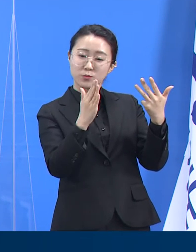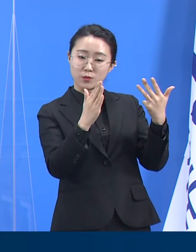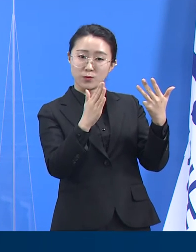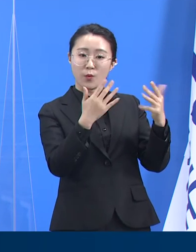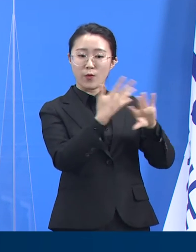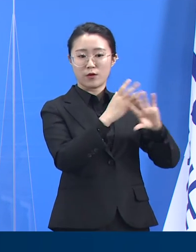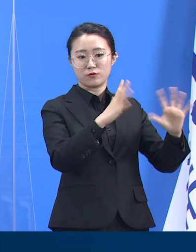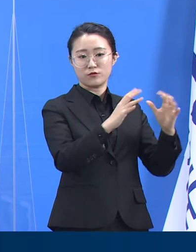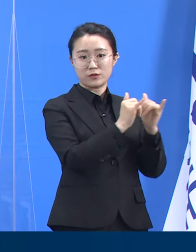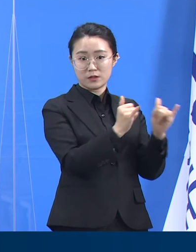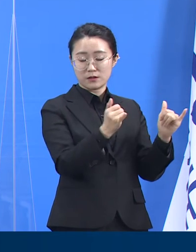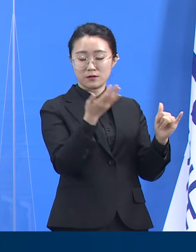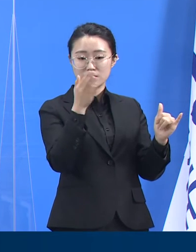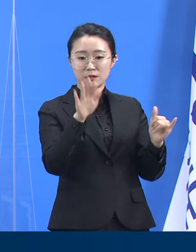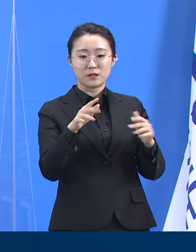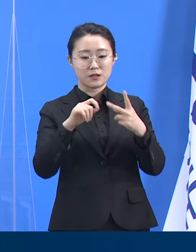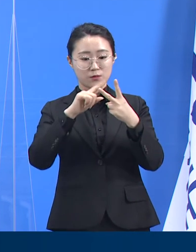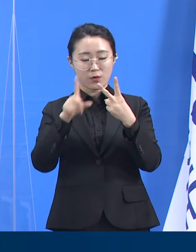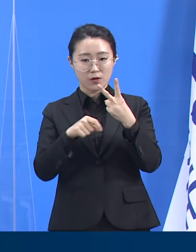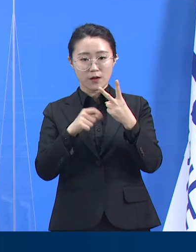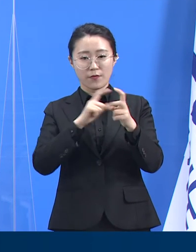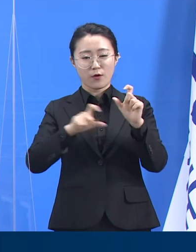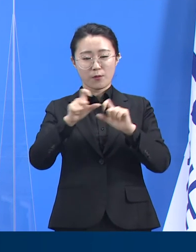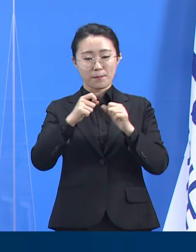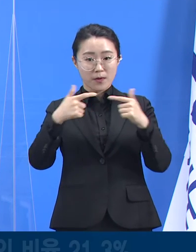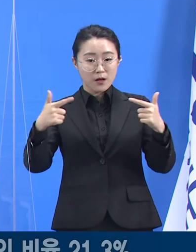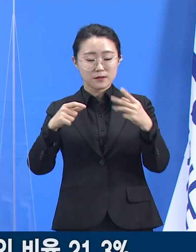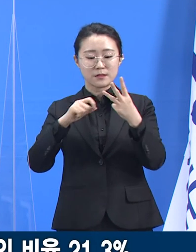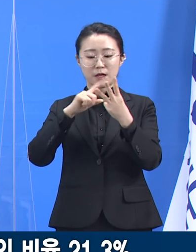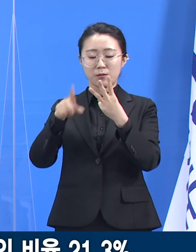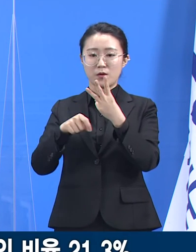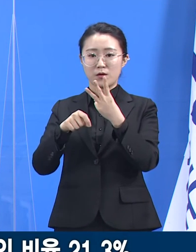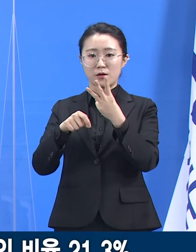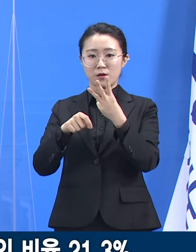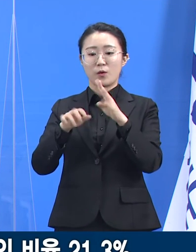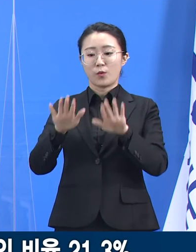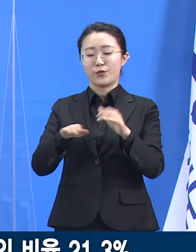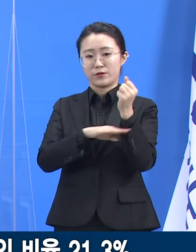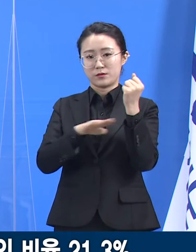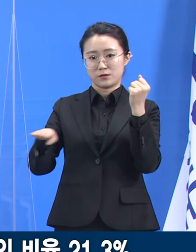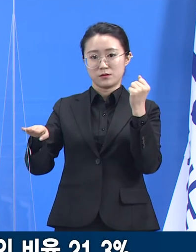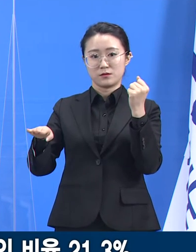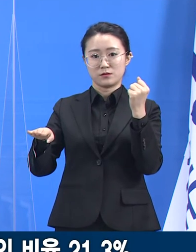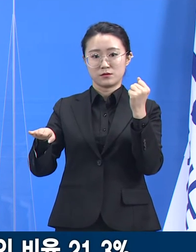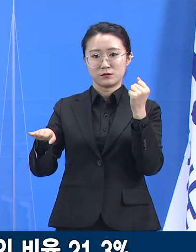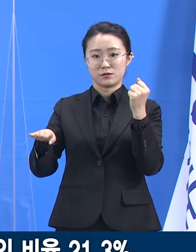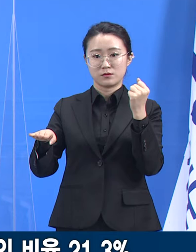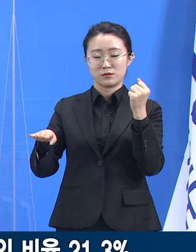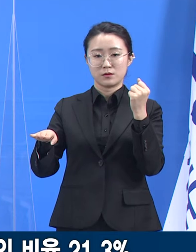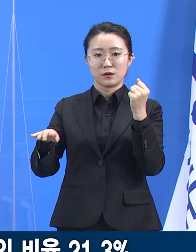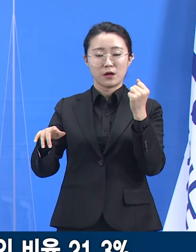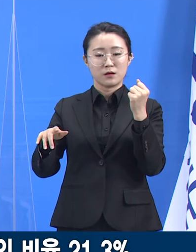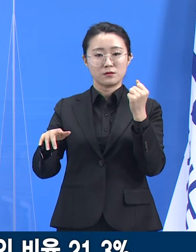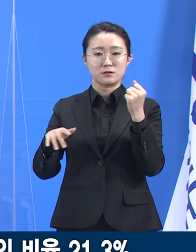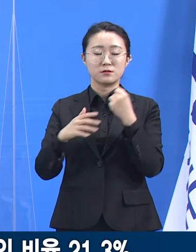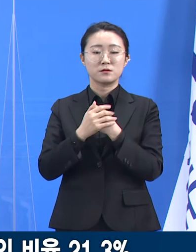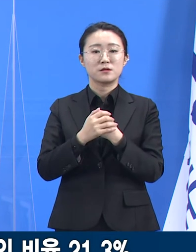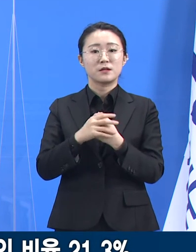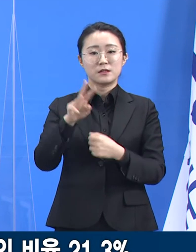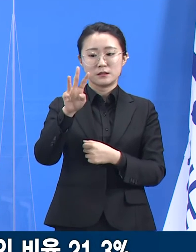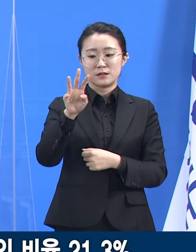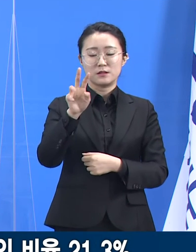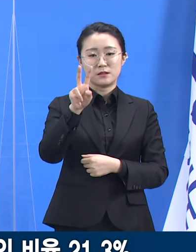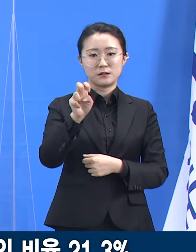%로 상승했고 3월은 16일 0시 기준 보름 동안 21.3% 확진자가